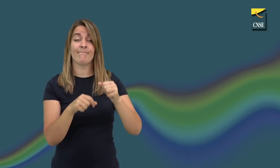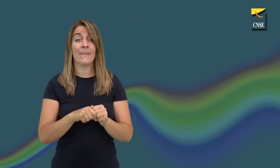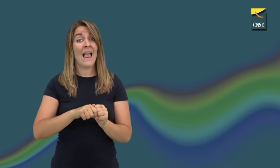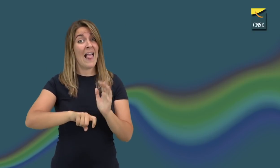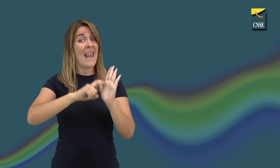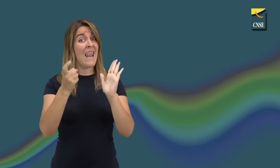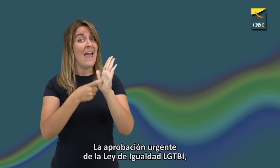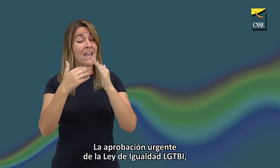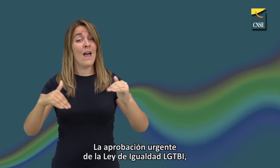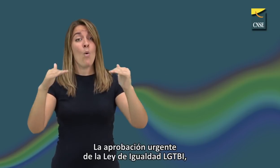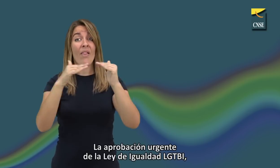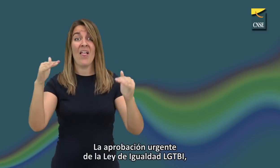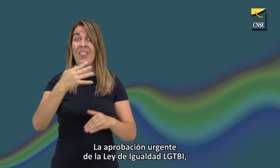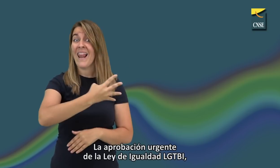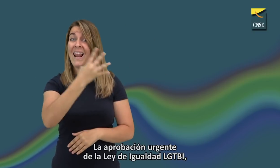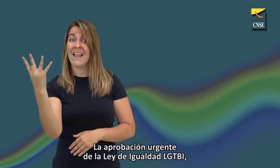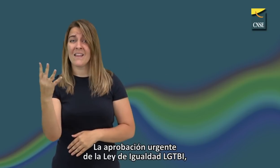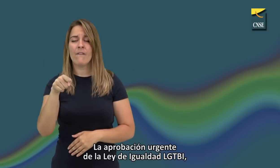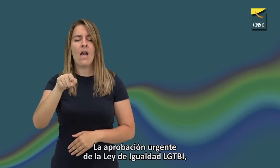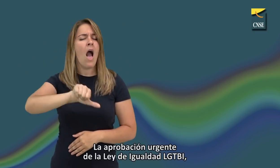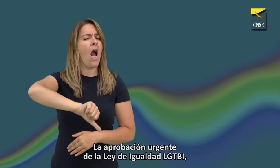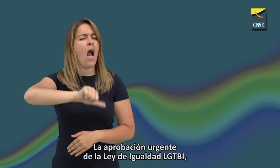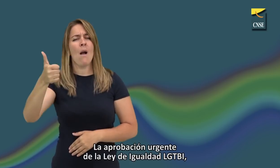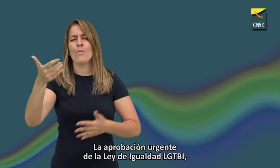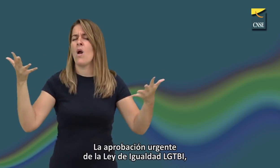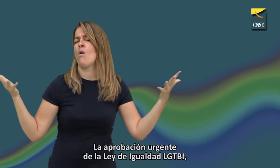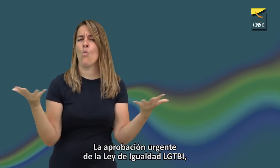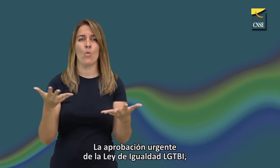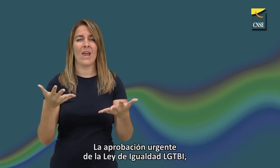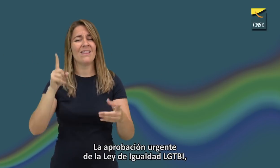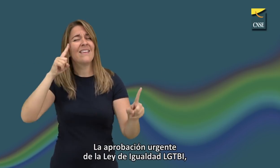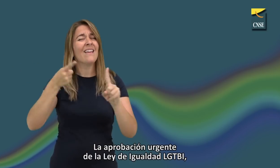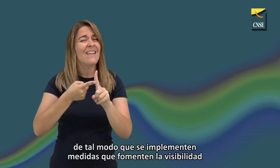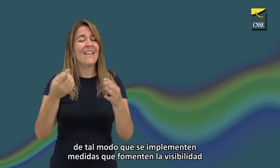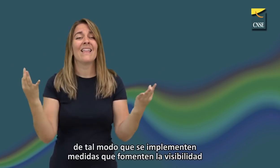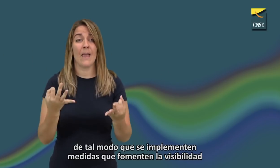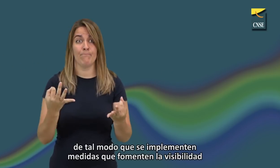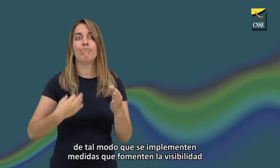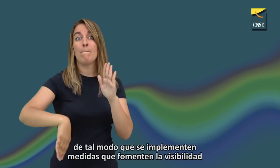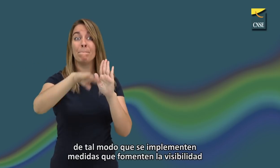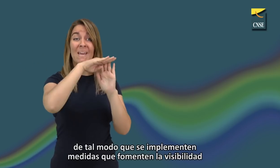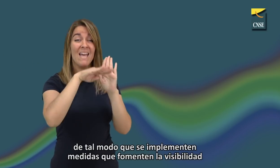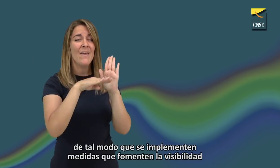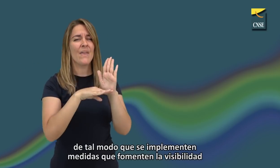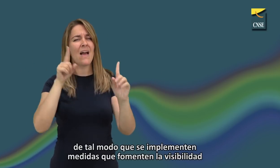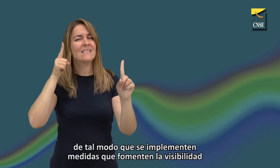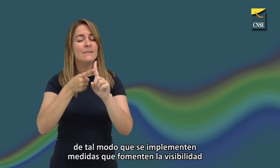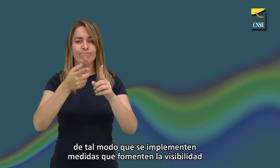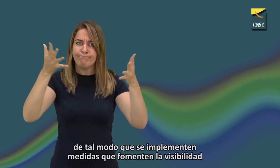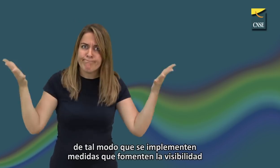...gente de la ley de igualdad LGTBI. De tal modo que se implementen medidas que fomenten la